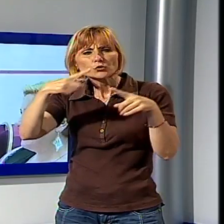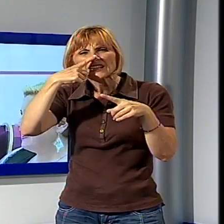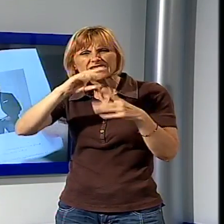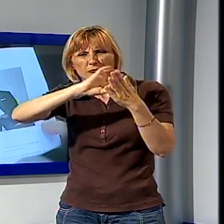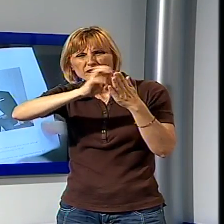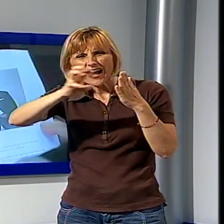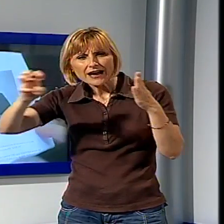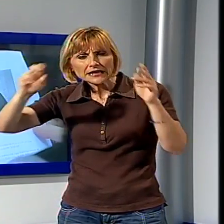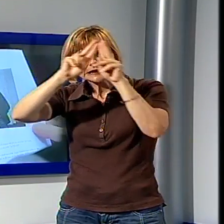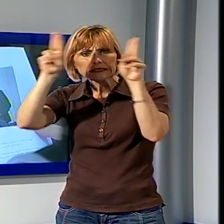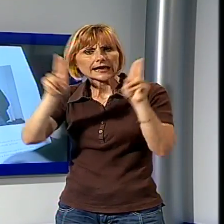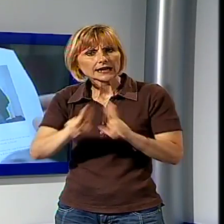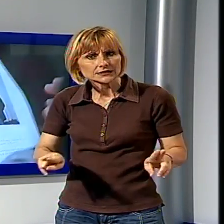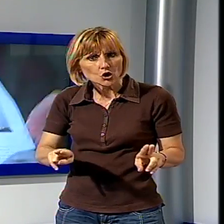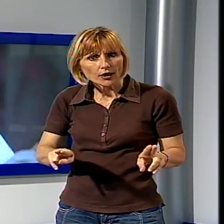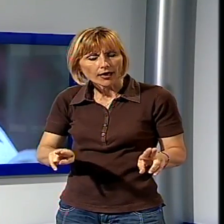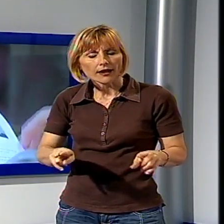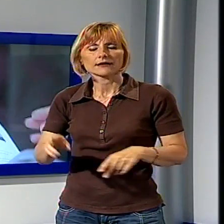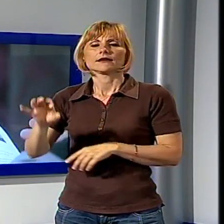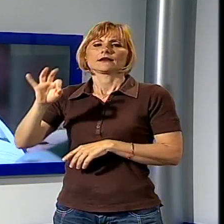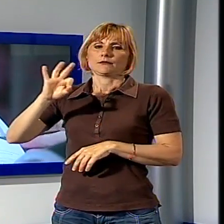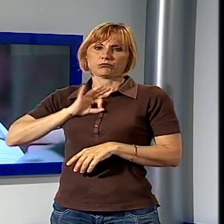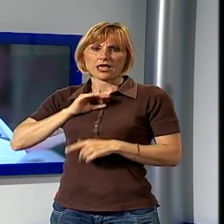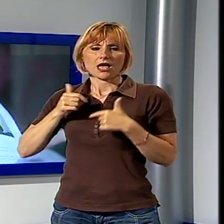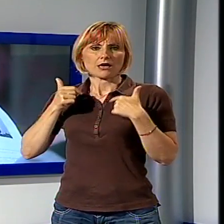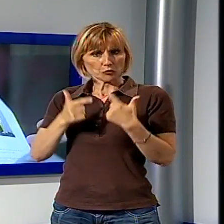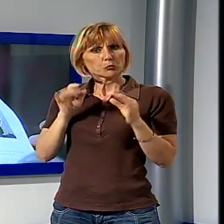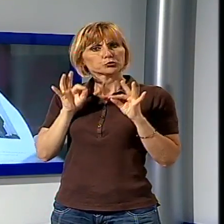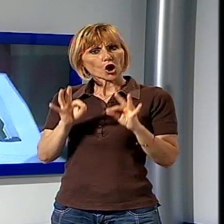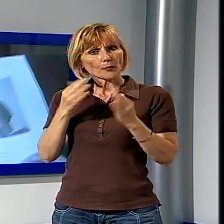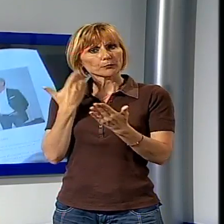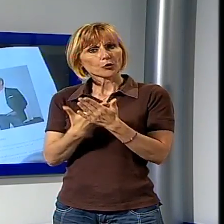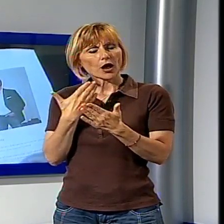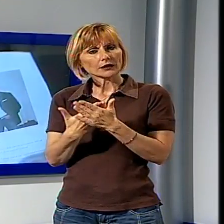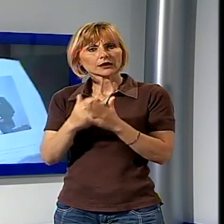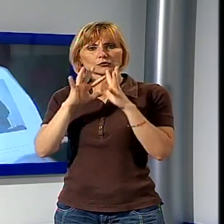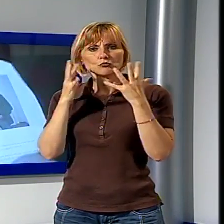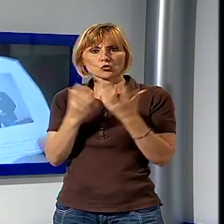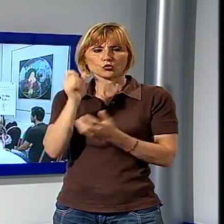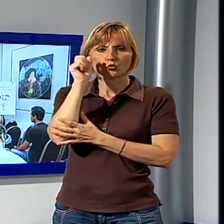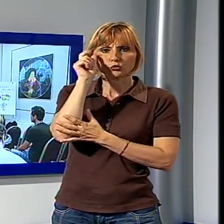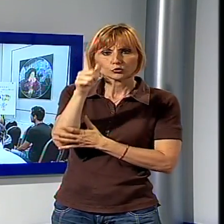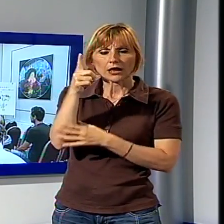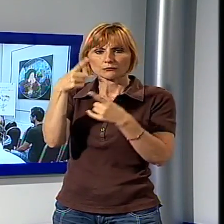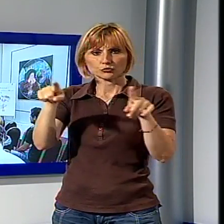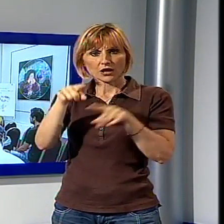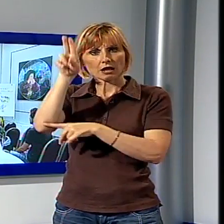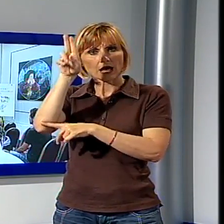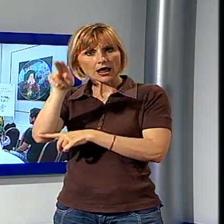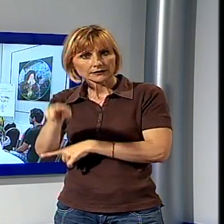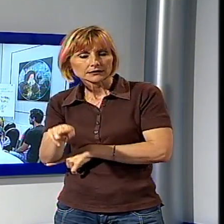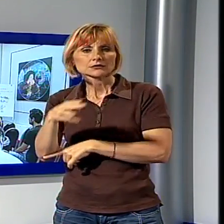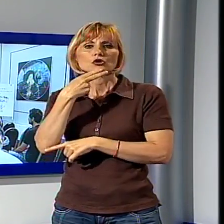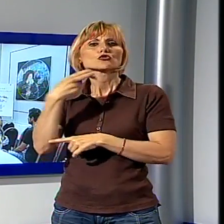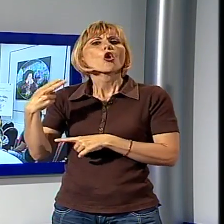internazionale il premio viene infatti assegnato ai personaggi del mondo culturale, musicale e artistico che hanno portato il nome della